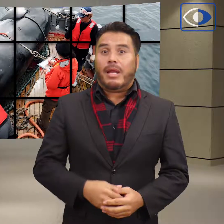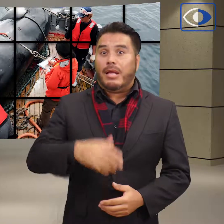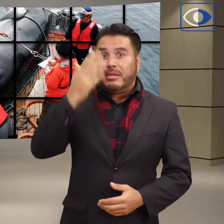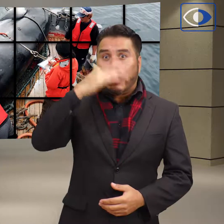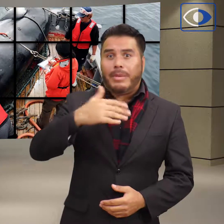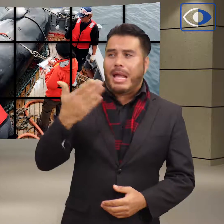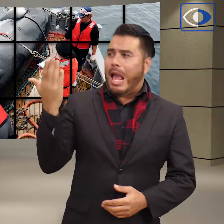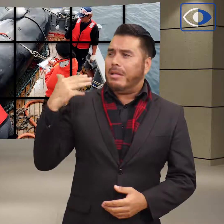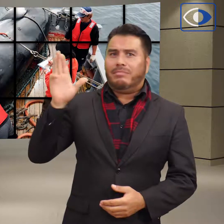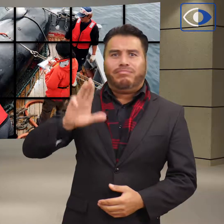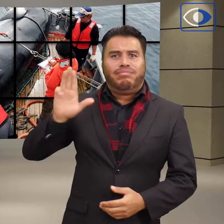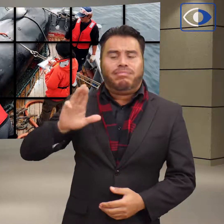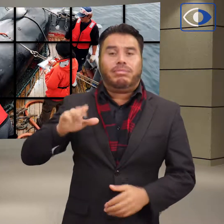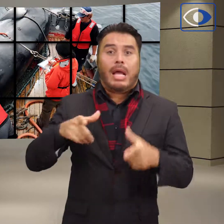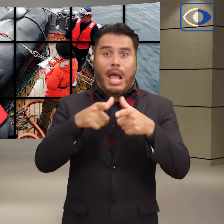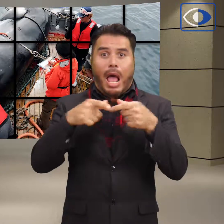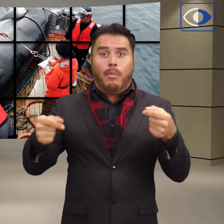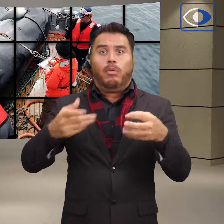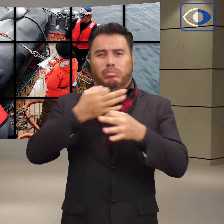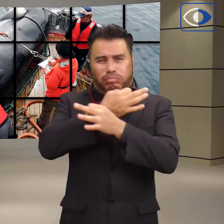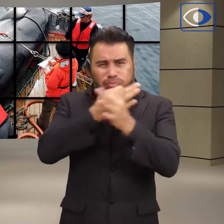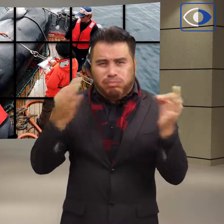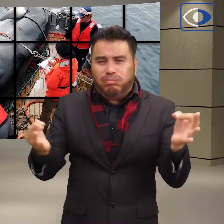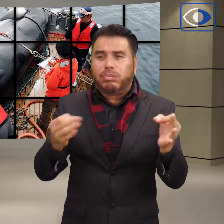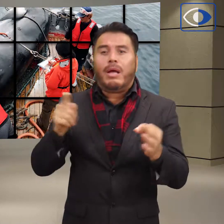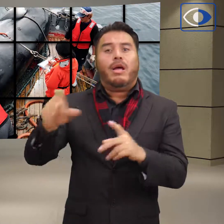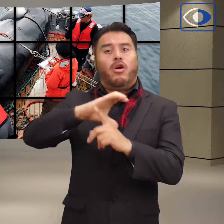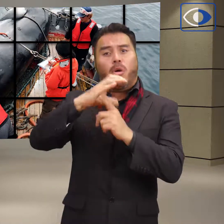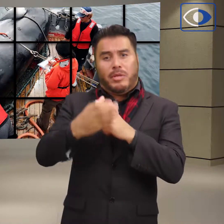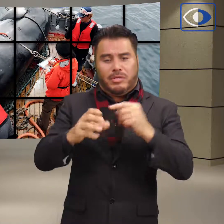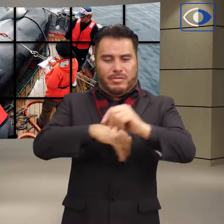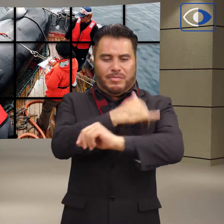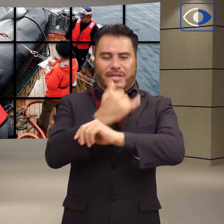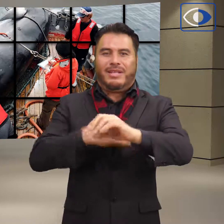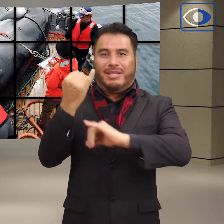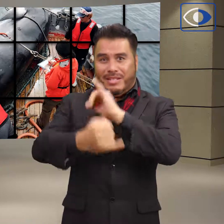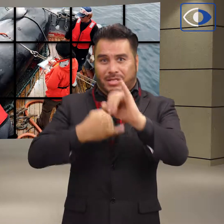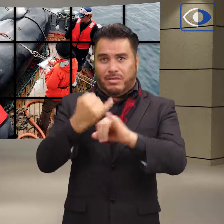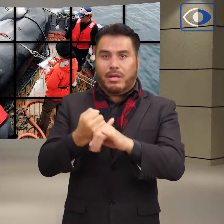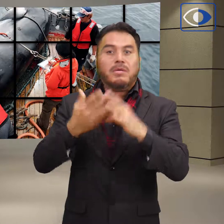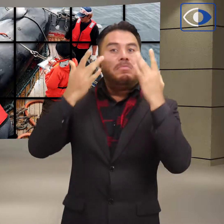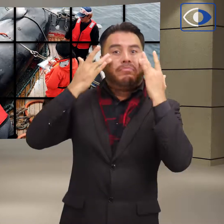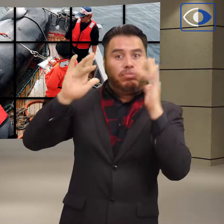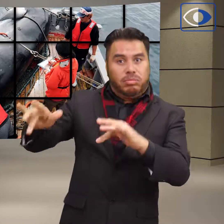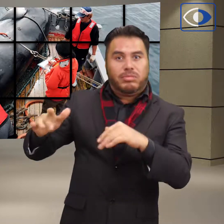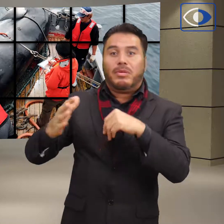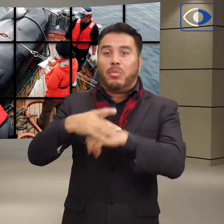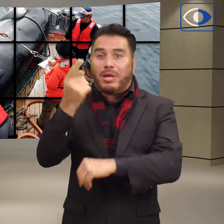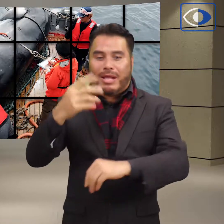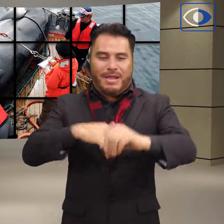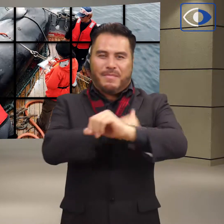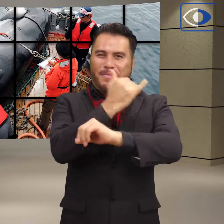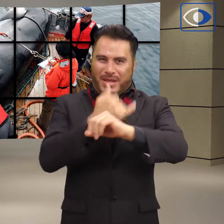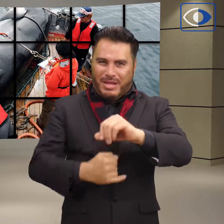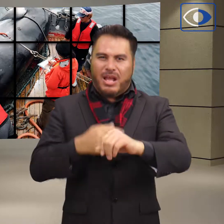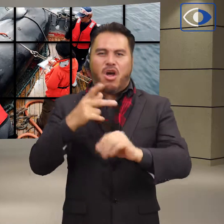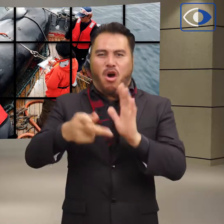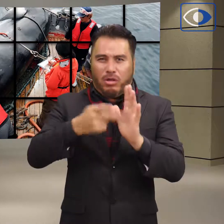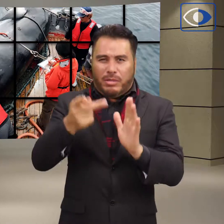Japón anunció el miércoles que dejará la Comisión Ballenera Internacional para reanudar la caza comercial de ballenas por primera